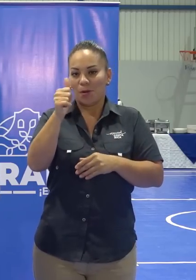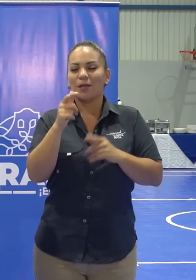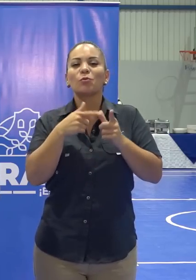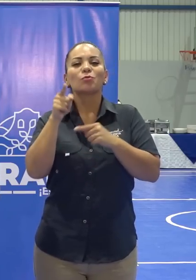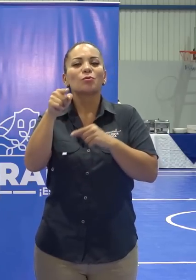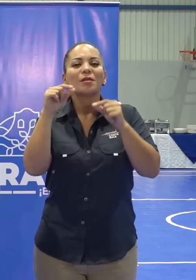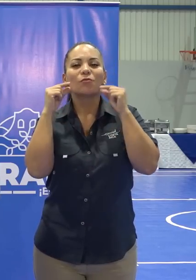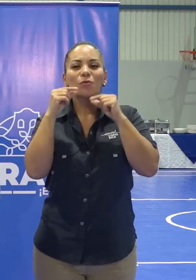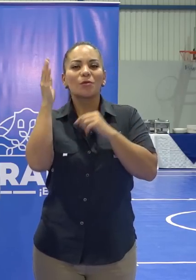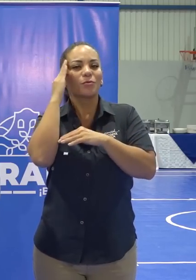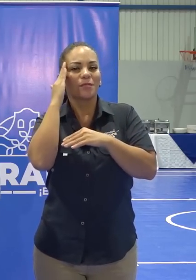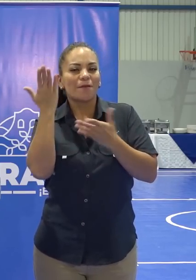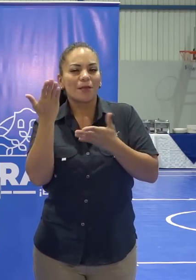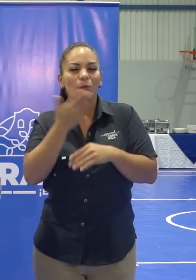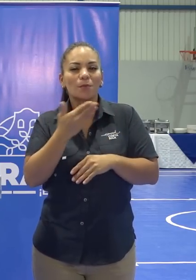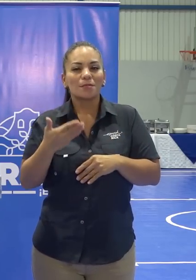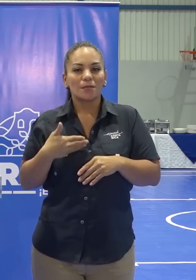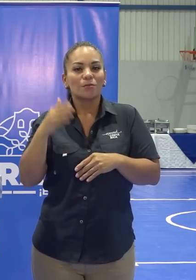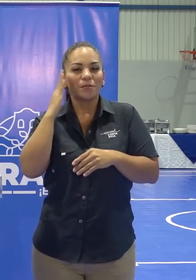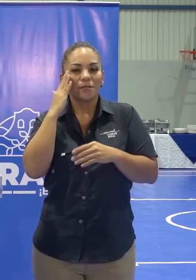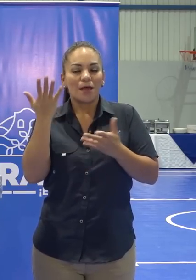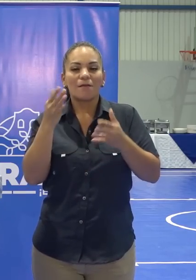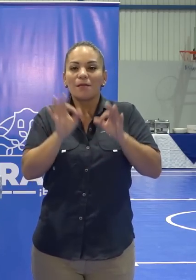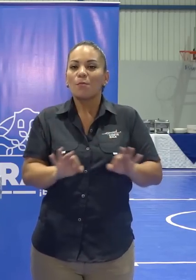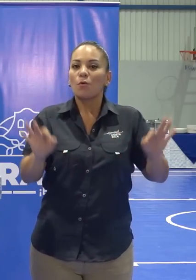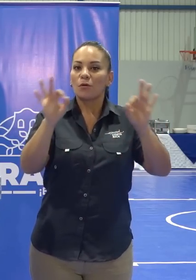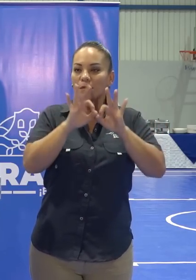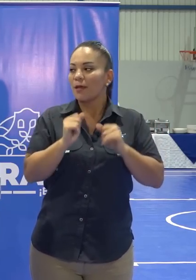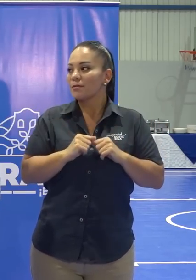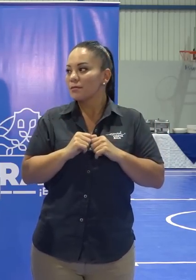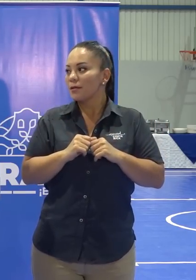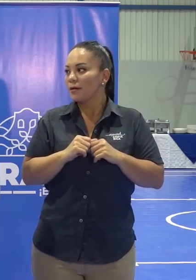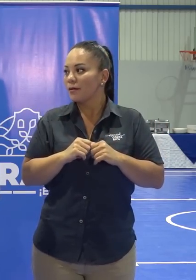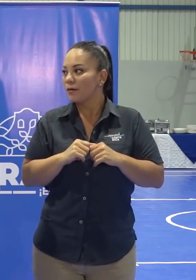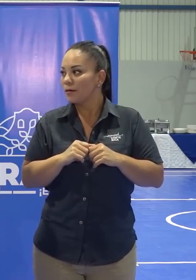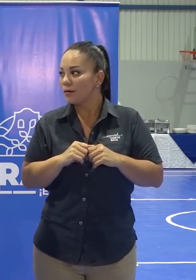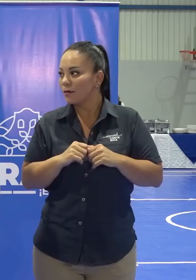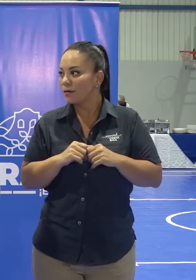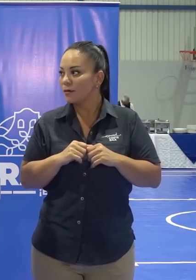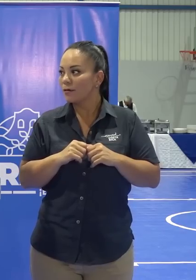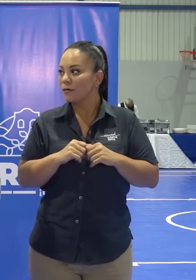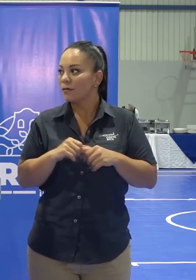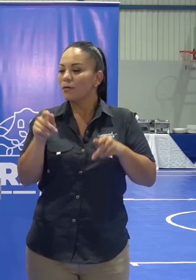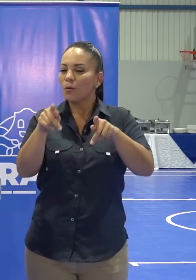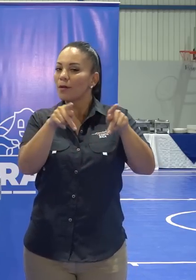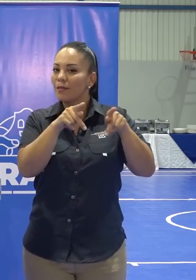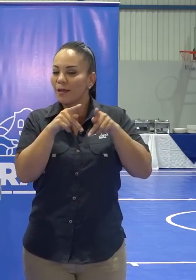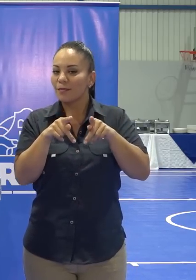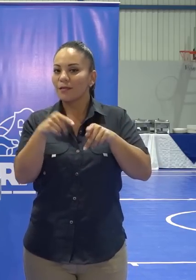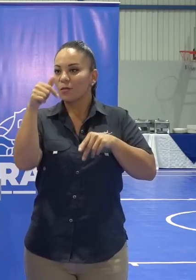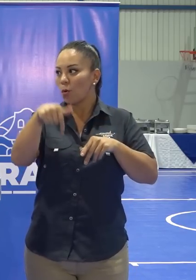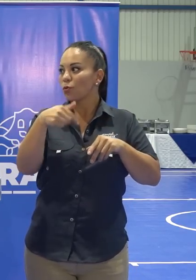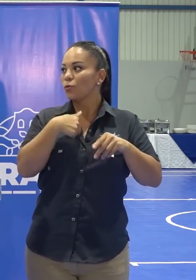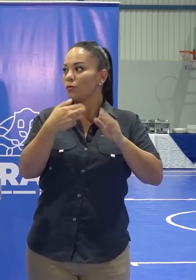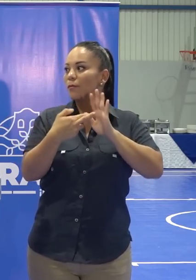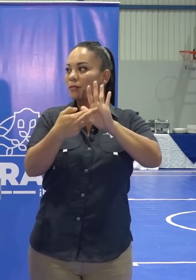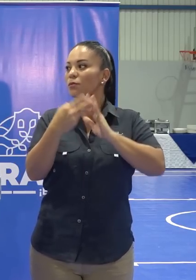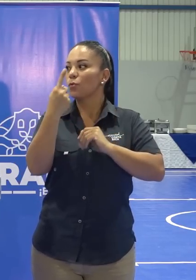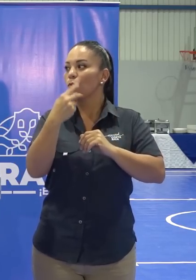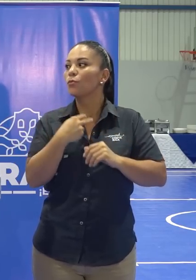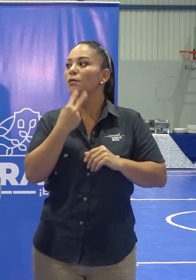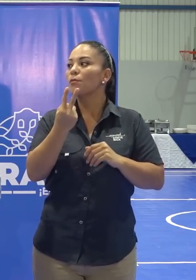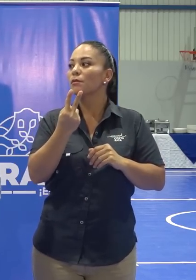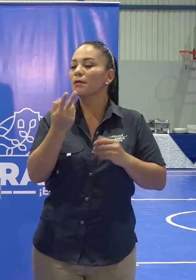usted como presidente este tema de la importancia de Orosí y el cantón pariseño, los habitantes a los cuales hoy represento en una sola voz,